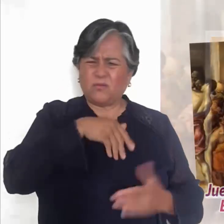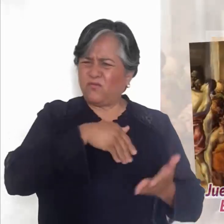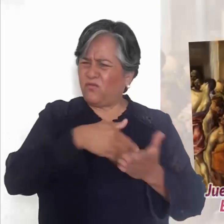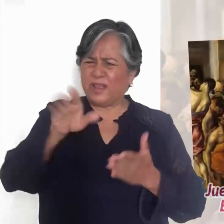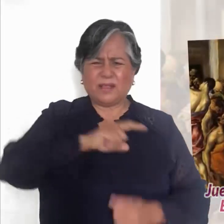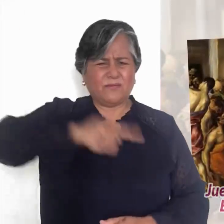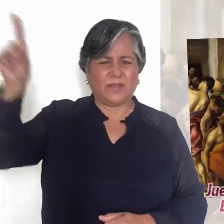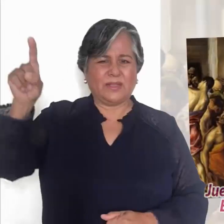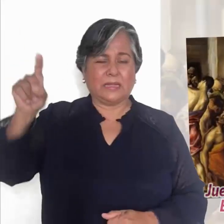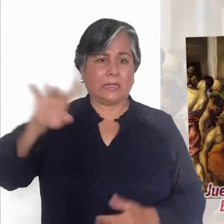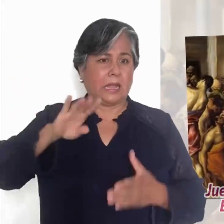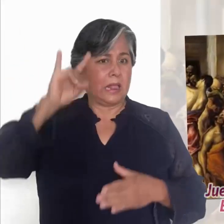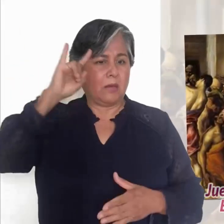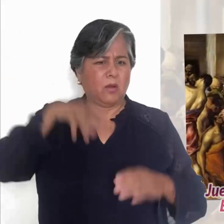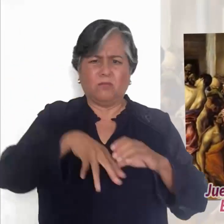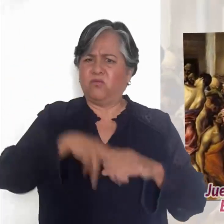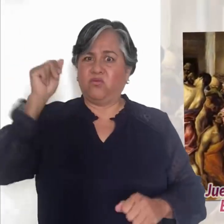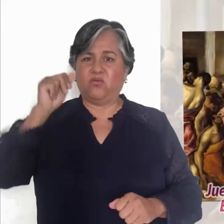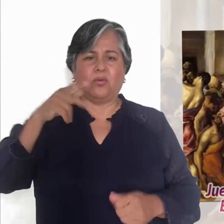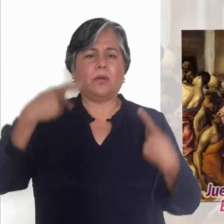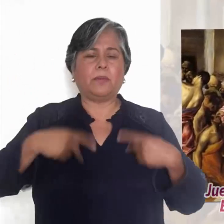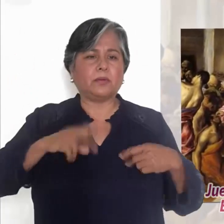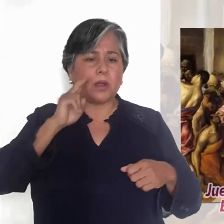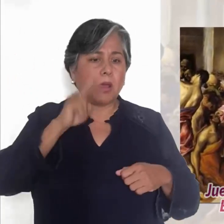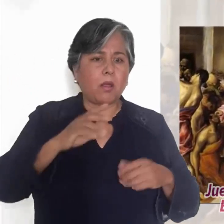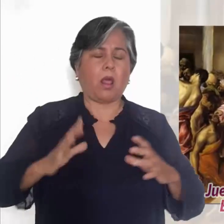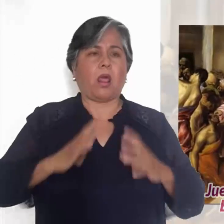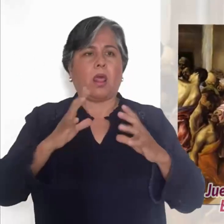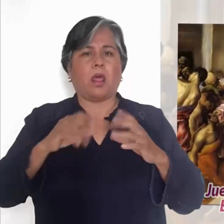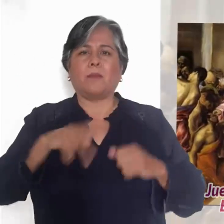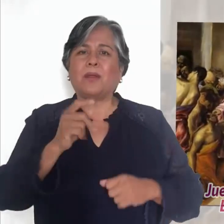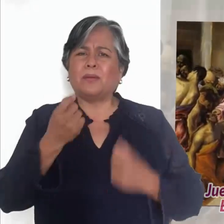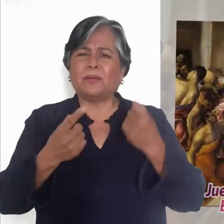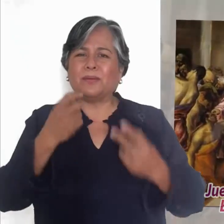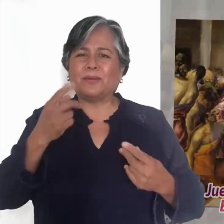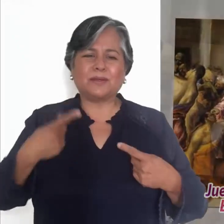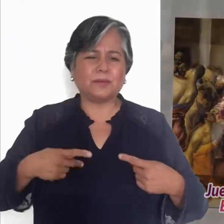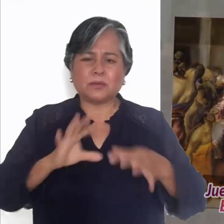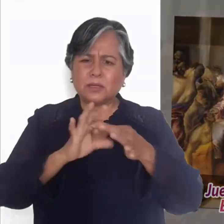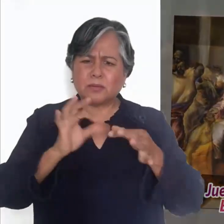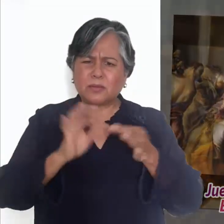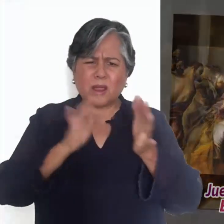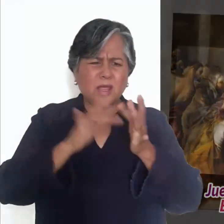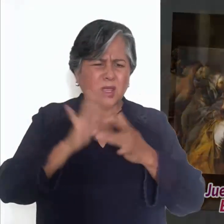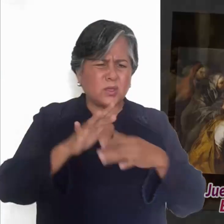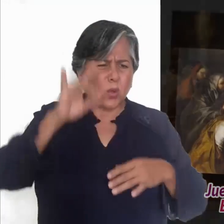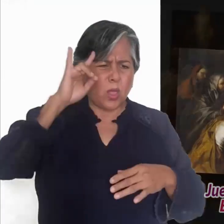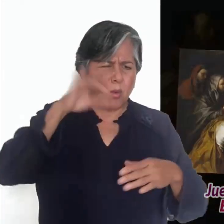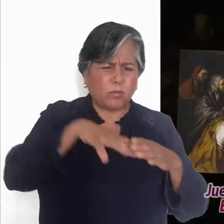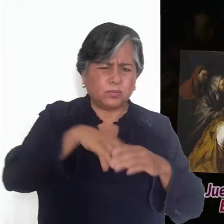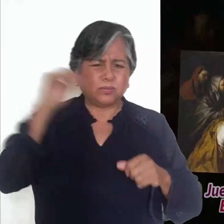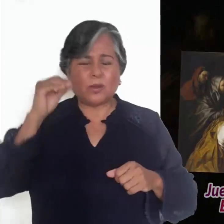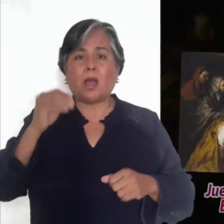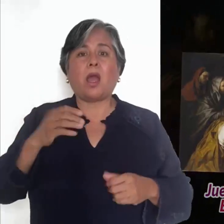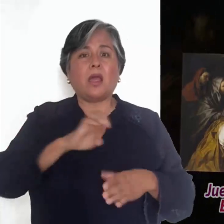quedó maravillada. Pero algunos decían, este expulsa a los demonios con el poder de Belzebú, el